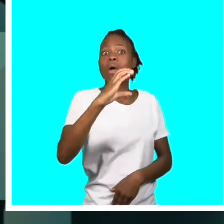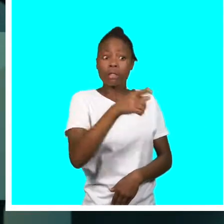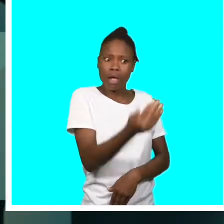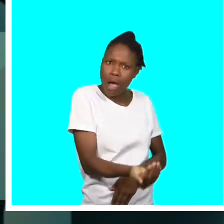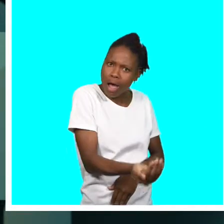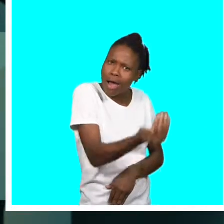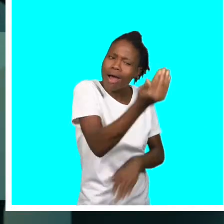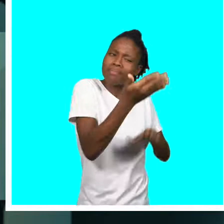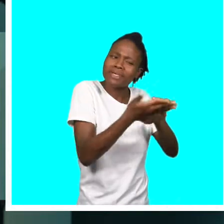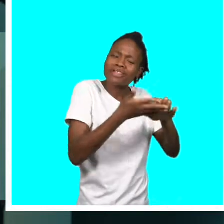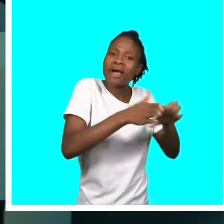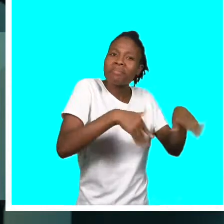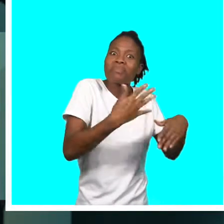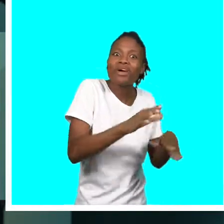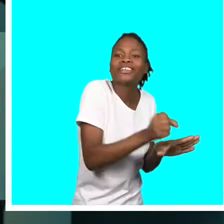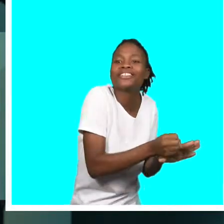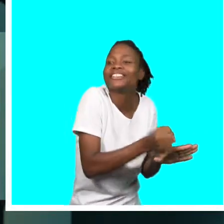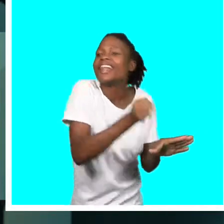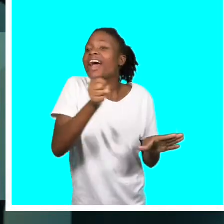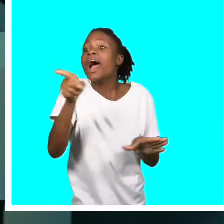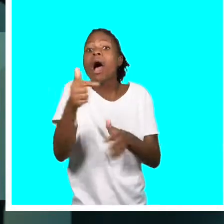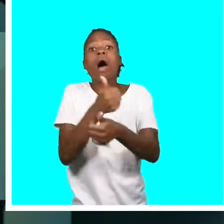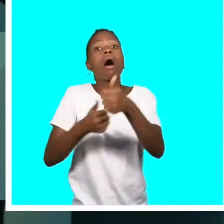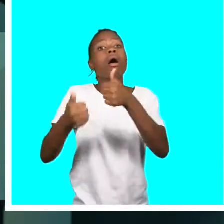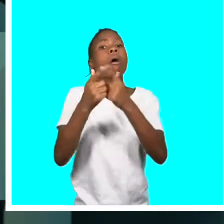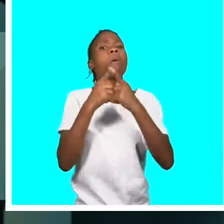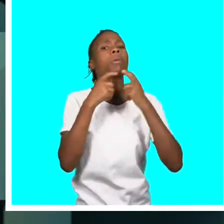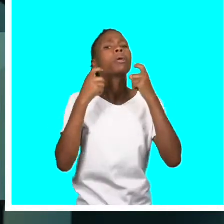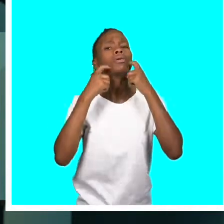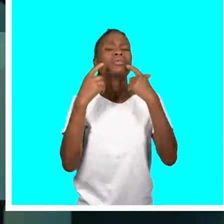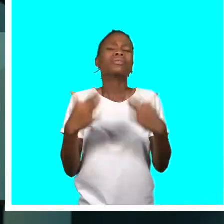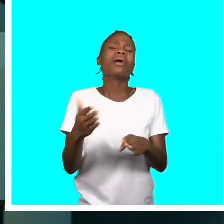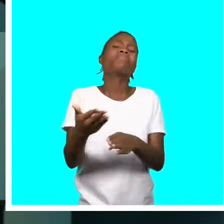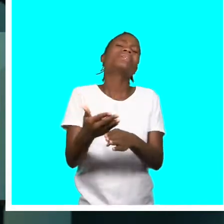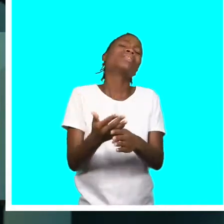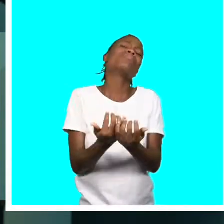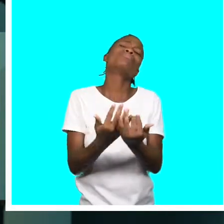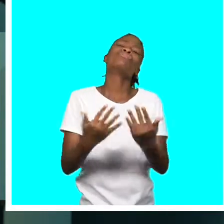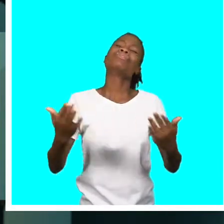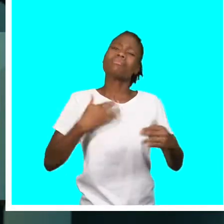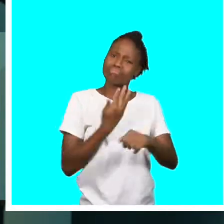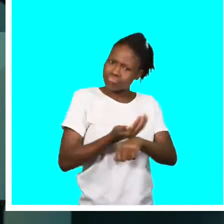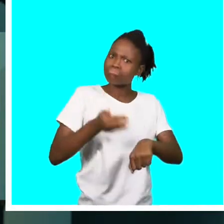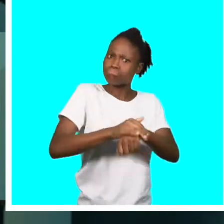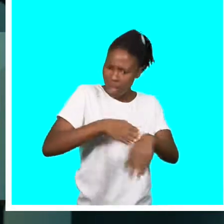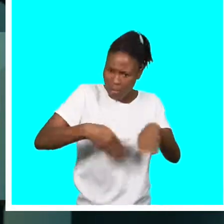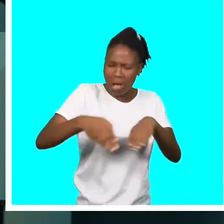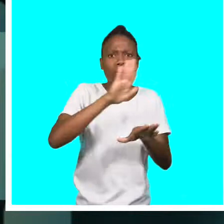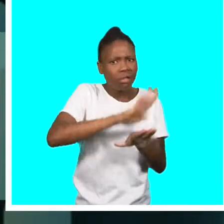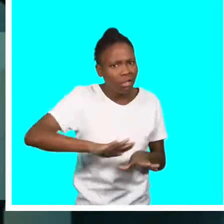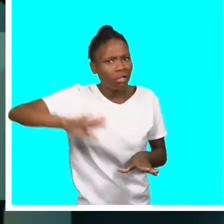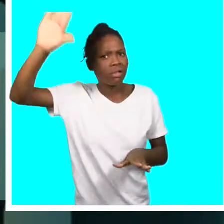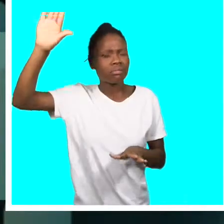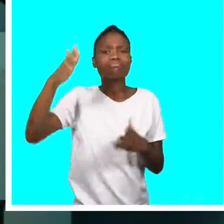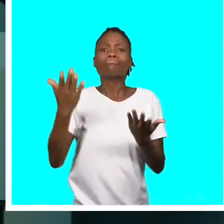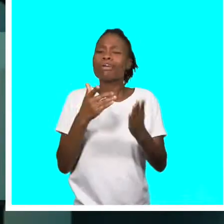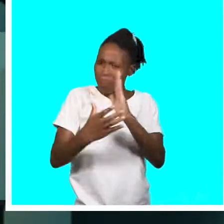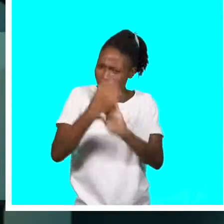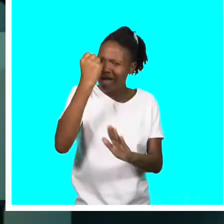seleção de Moçambique, começou a jogar futebol desde miúdo, no torneio infantil vulgarmente conhecido por Bebeca.